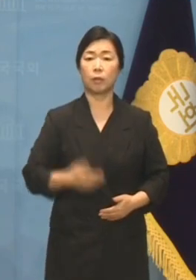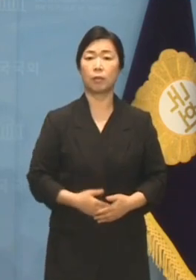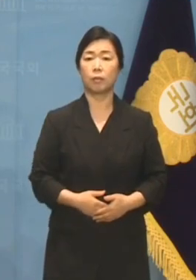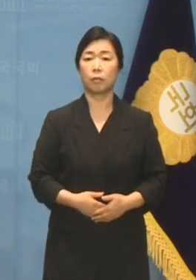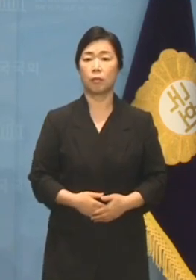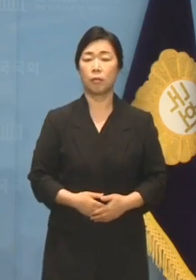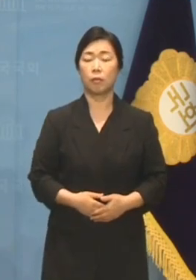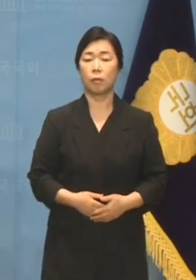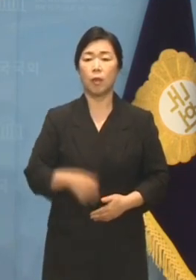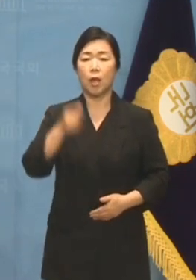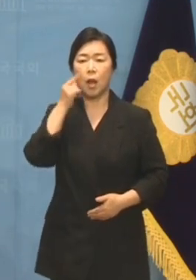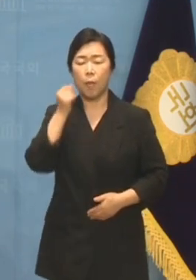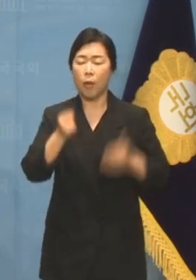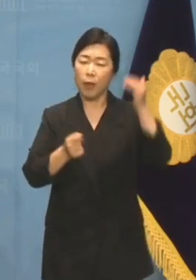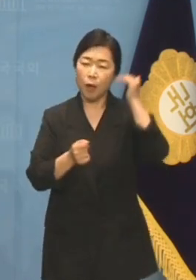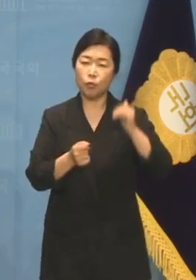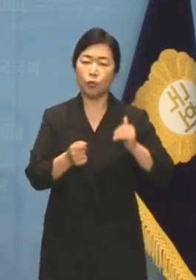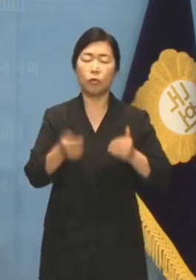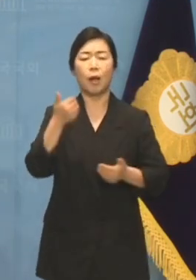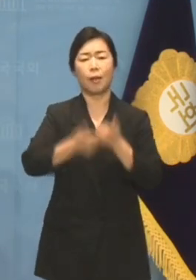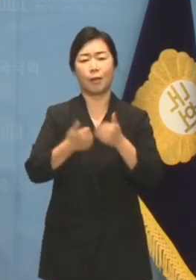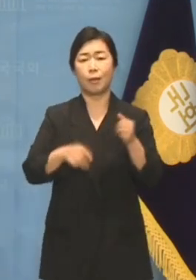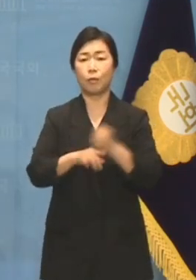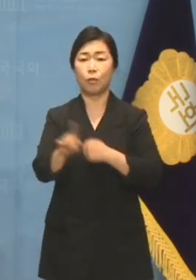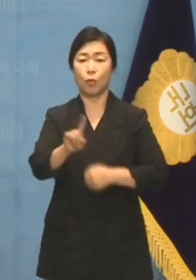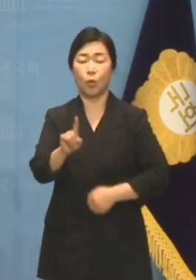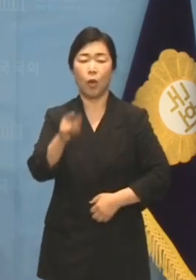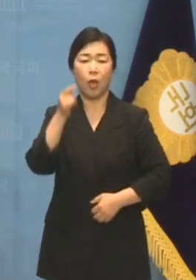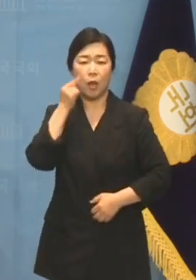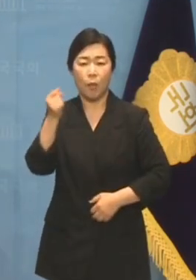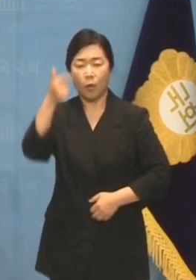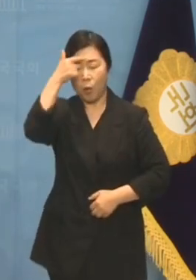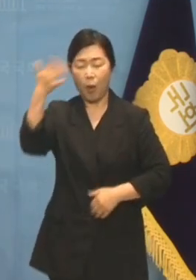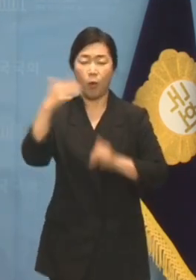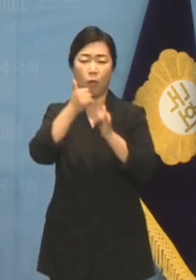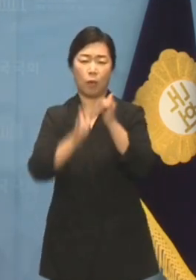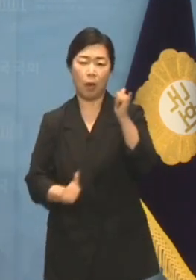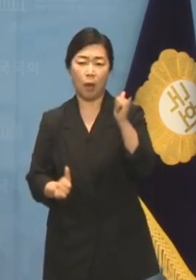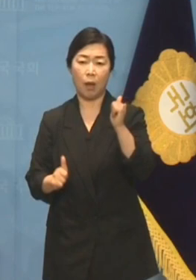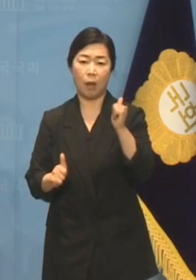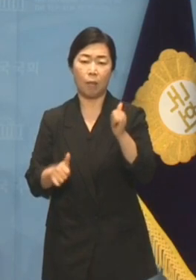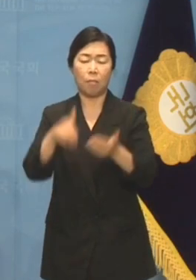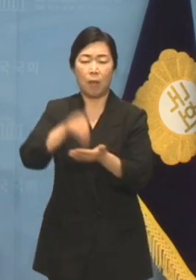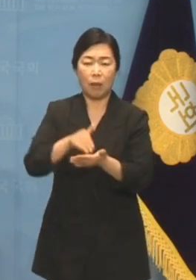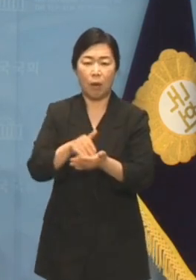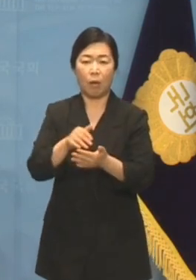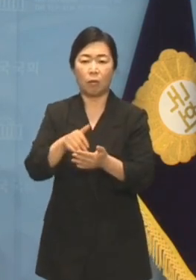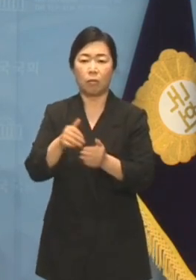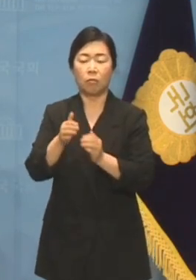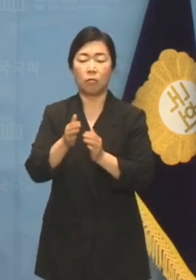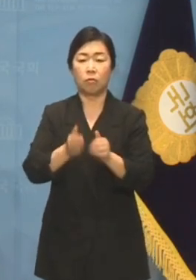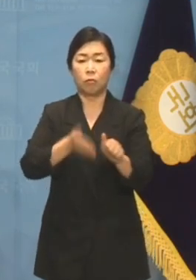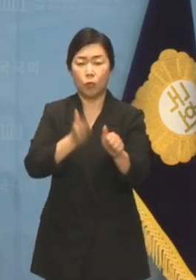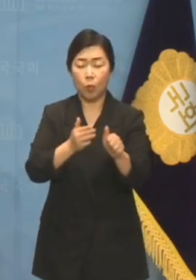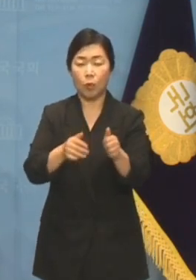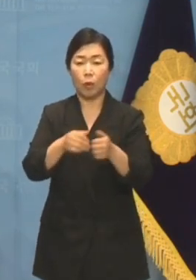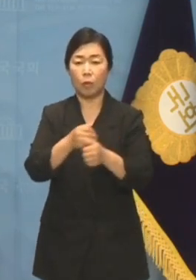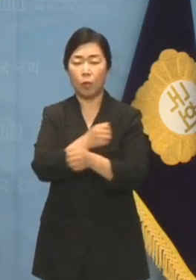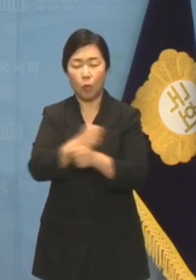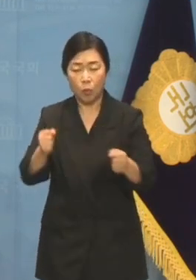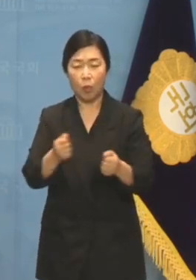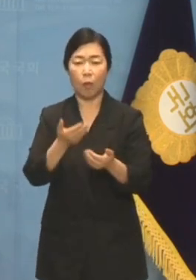원인을 과거사에 대해 반성하지 않는 일본 대신 일본을 용서해주지 못하는 우리나라로 돌리다니